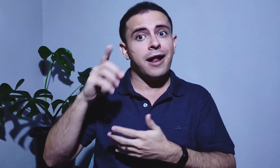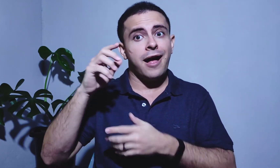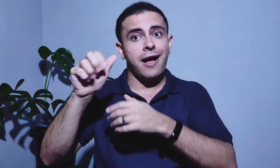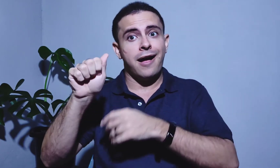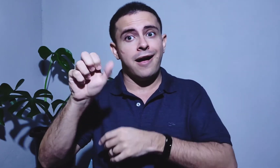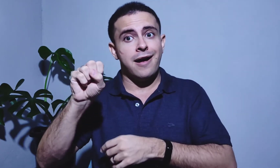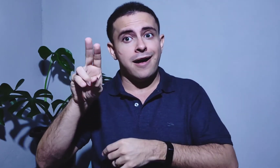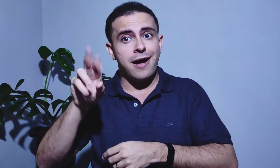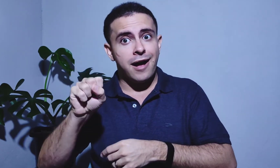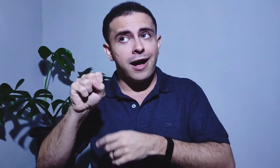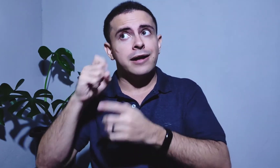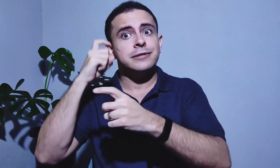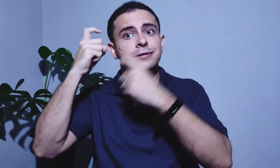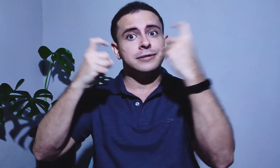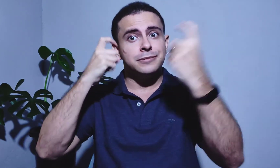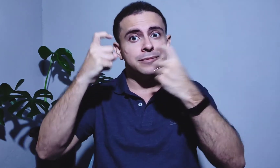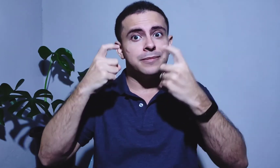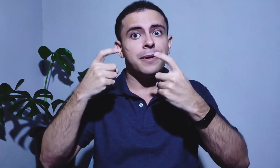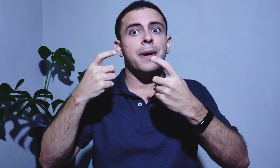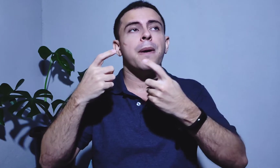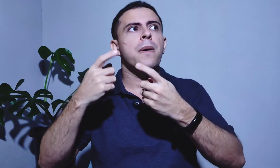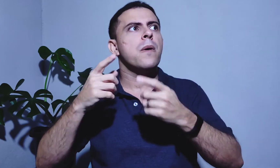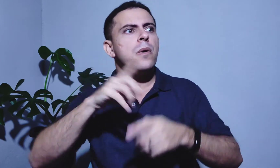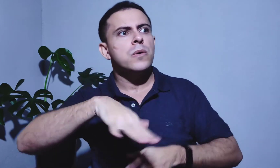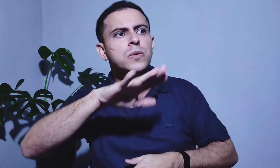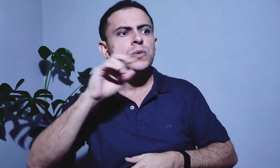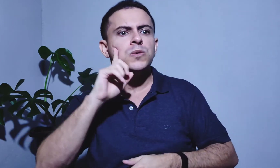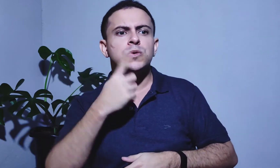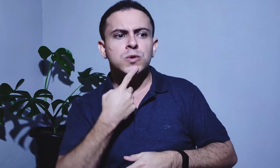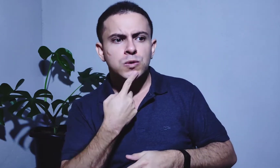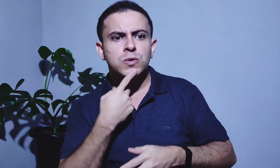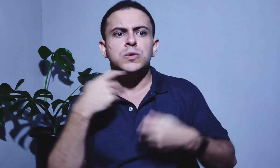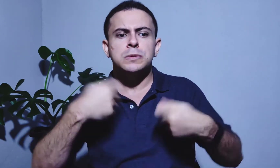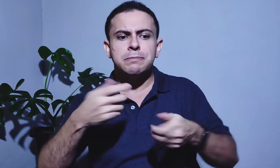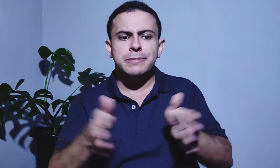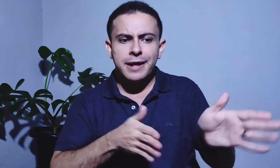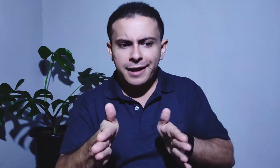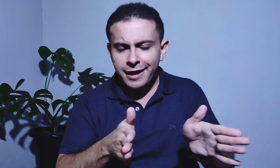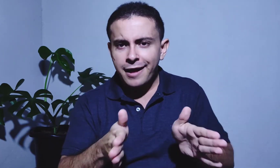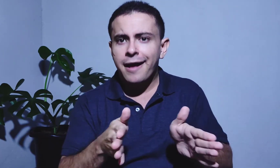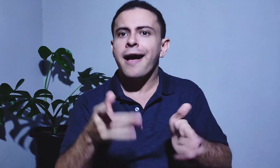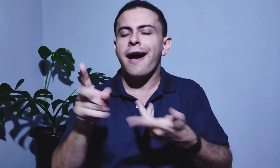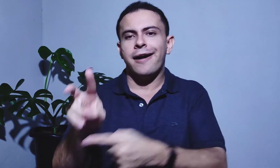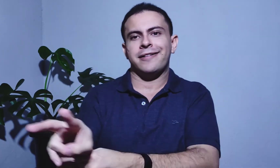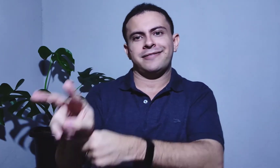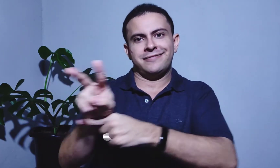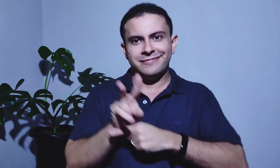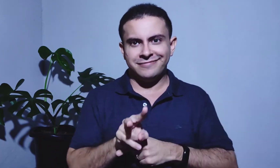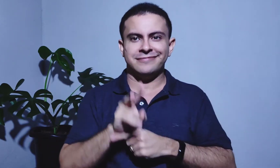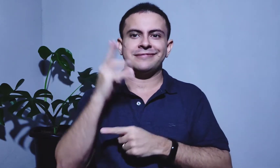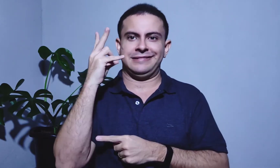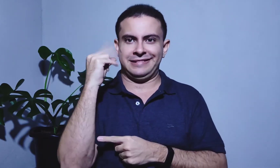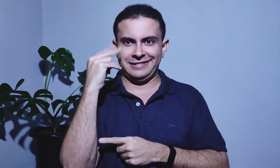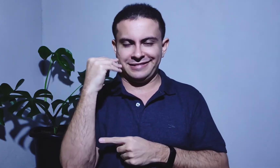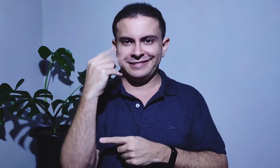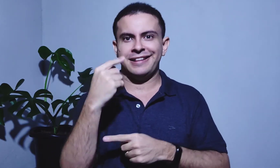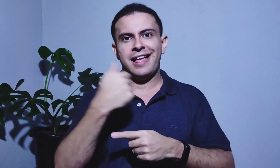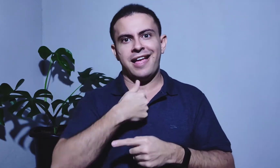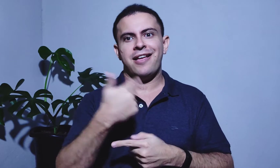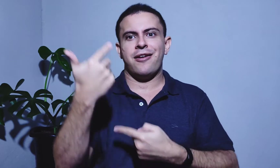Então a ASUS, ela teve essa preocupação de atingir o público surdo, tendo acessibilidade. Então ela emprestou aqui para o canal